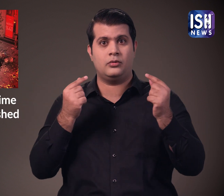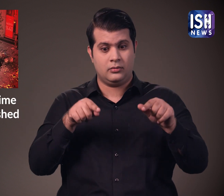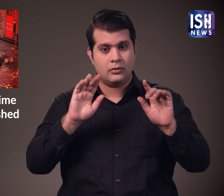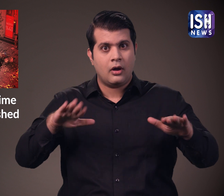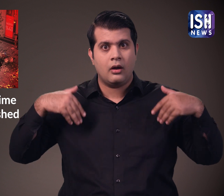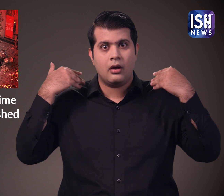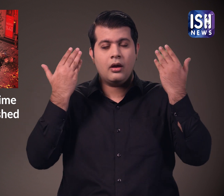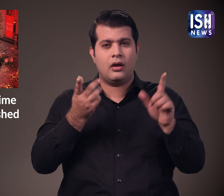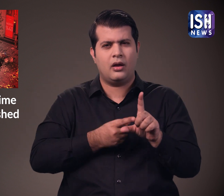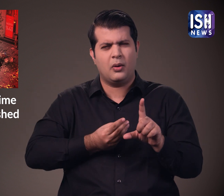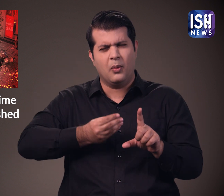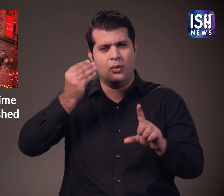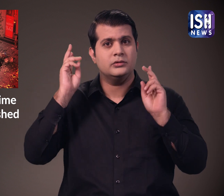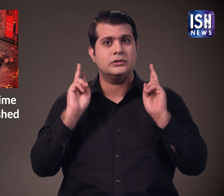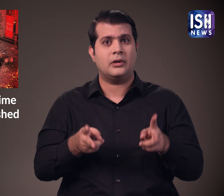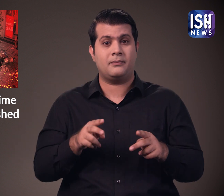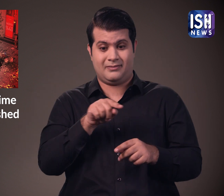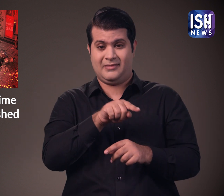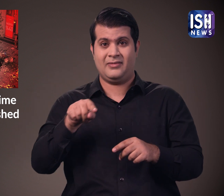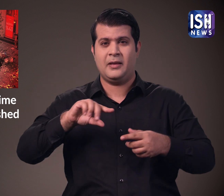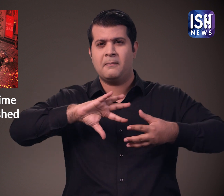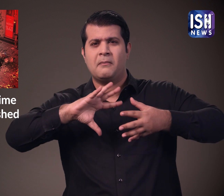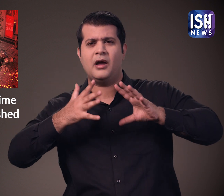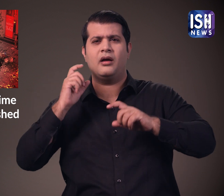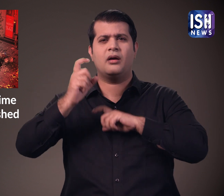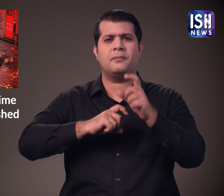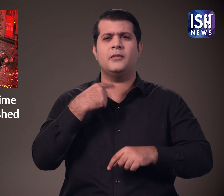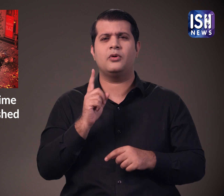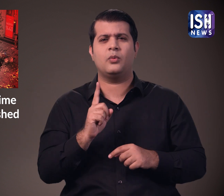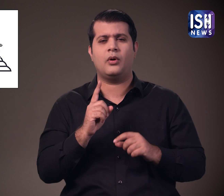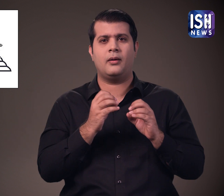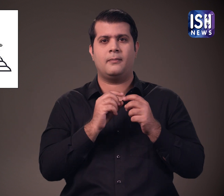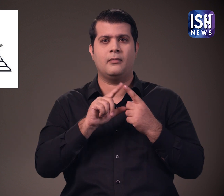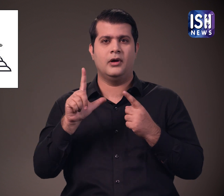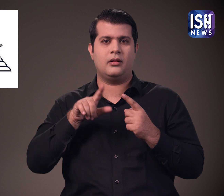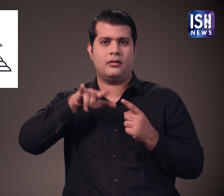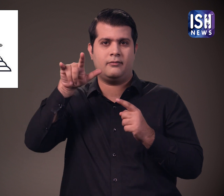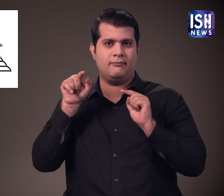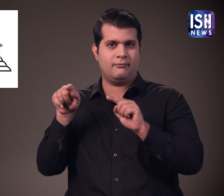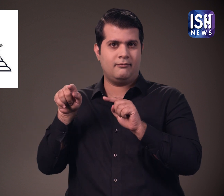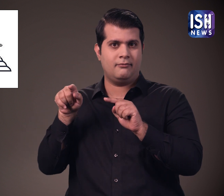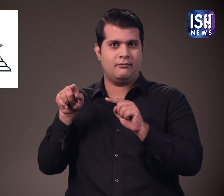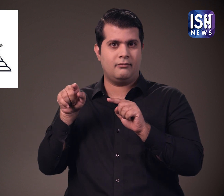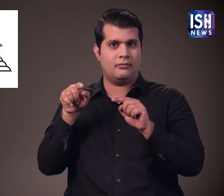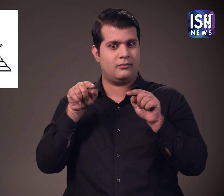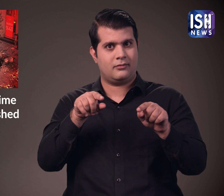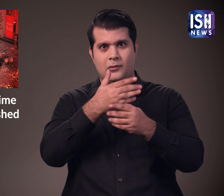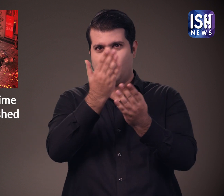वे बहुत पुराने विमान थे और बेल एयरकाफ बारा बनाये गये थे। दोनों विमान